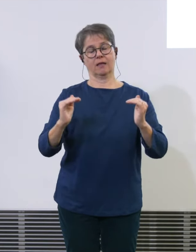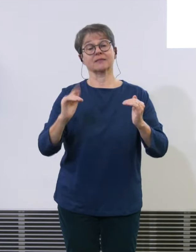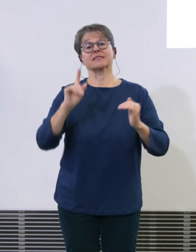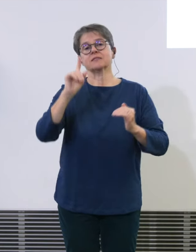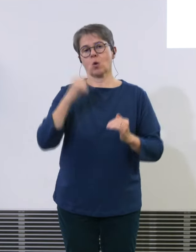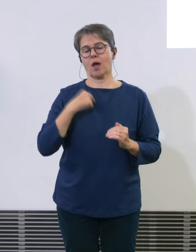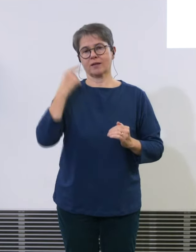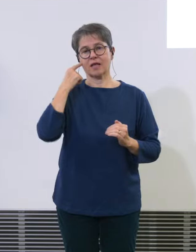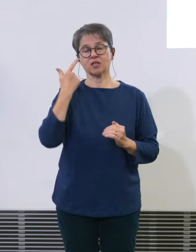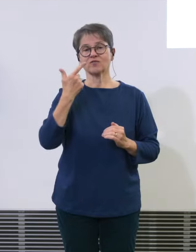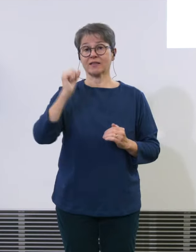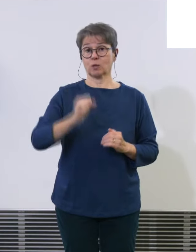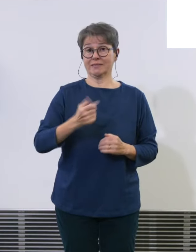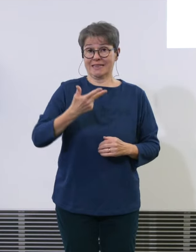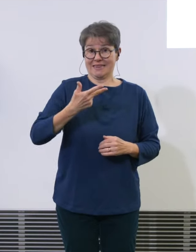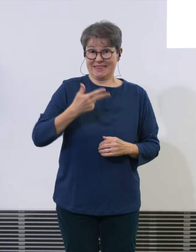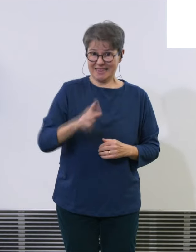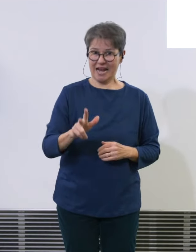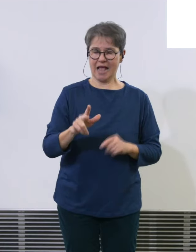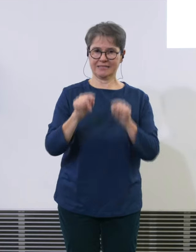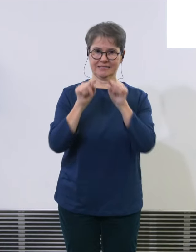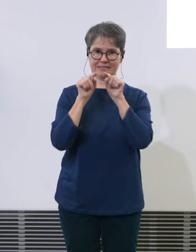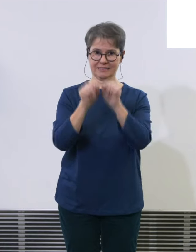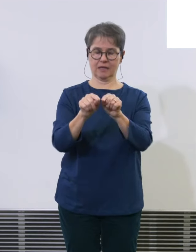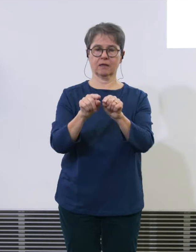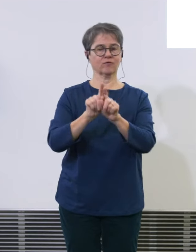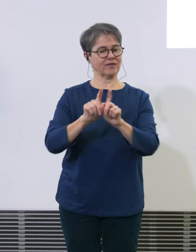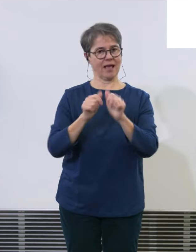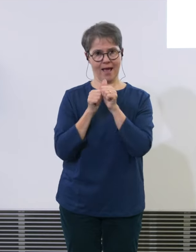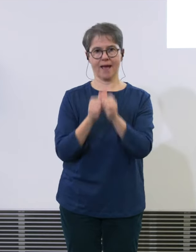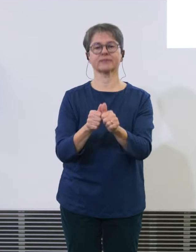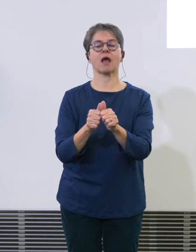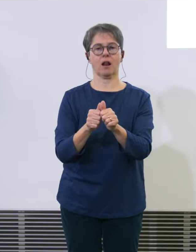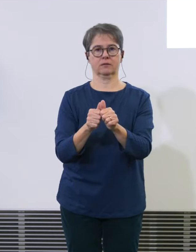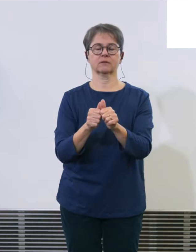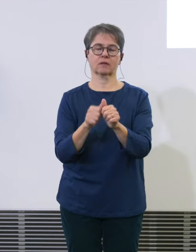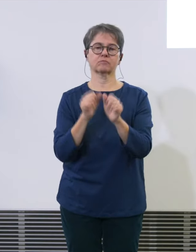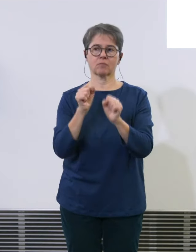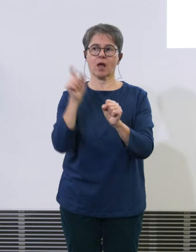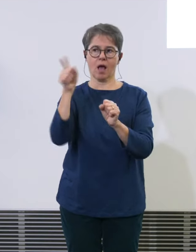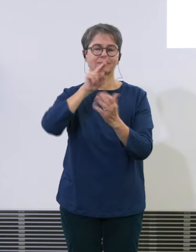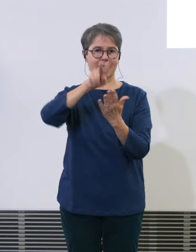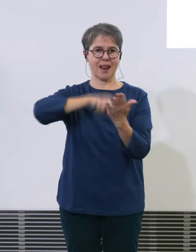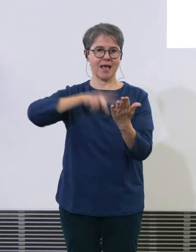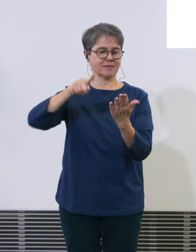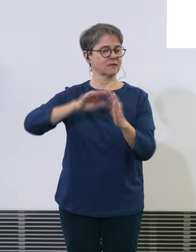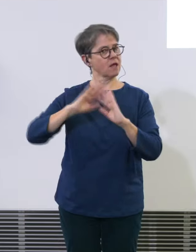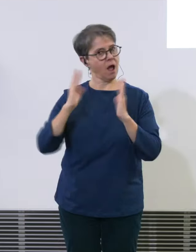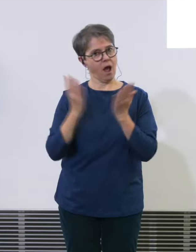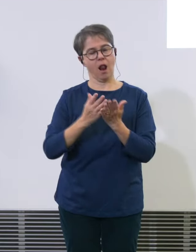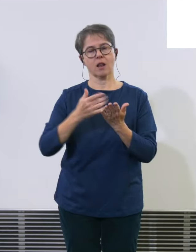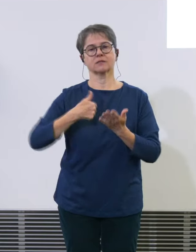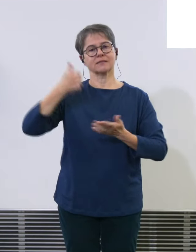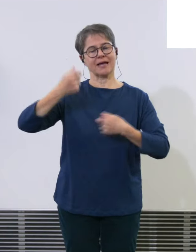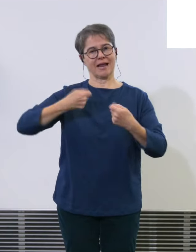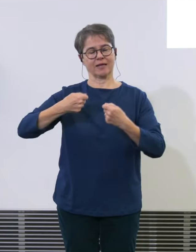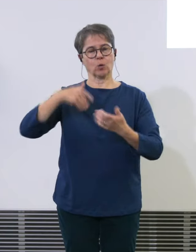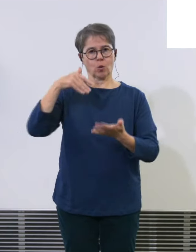der ZFI eingehalten das können Sie nachlesen das ist alles dokumentiert von der Regierung und der Grund dafür